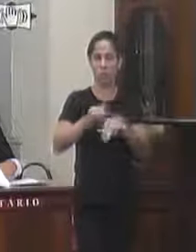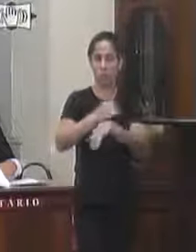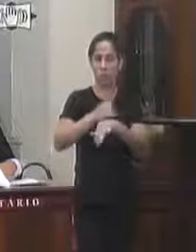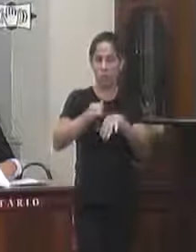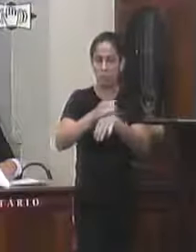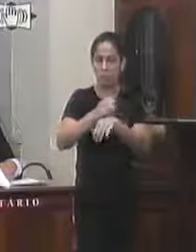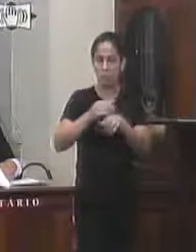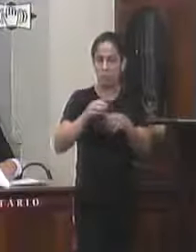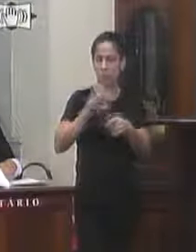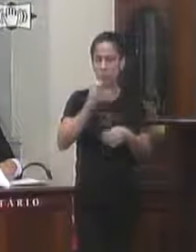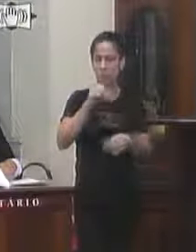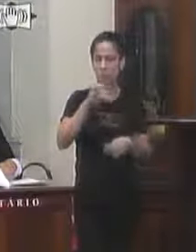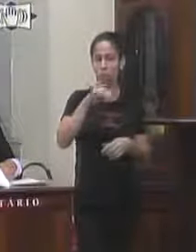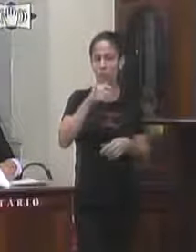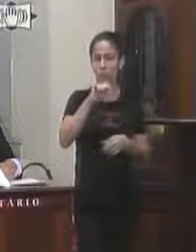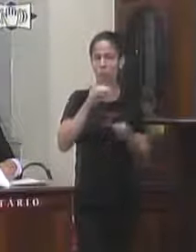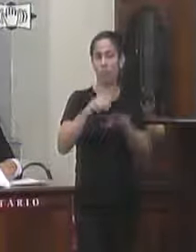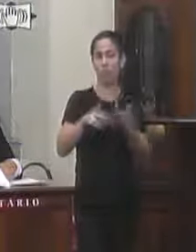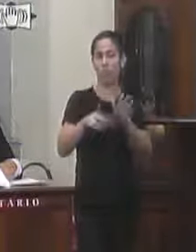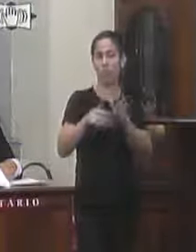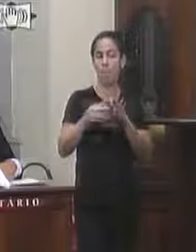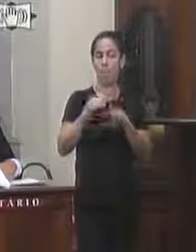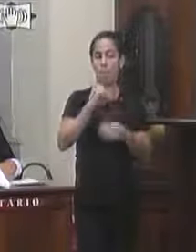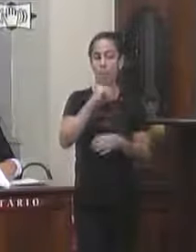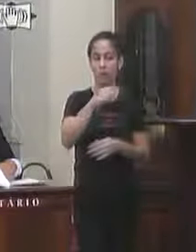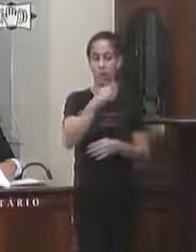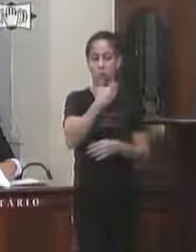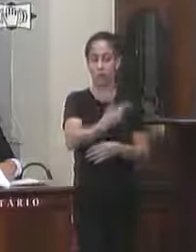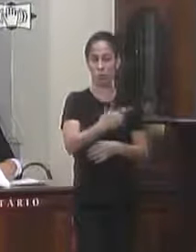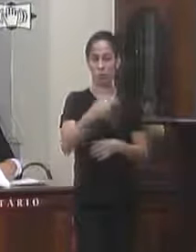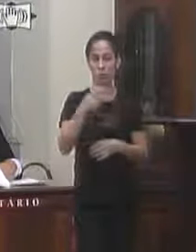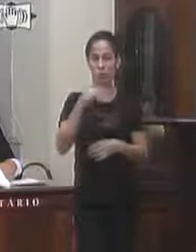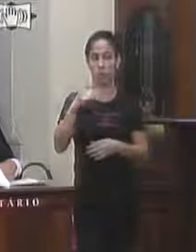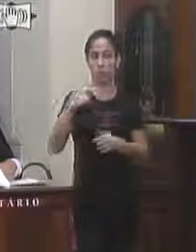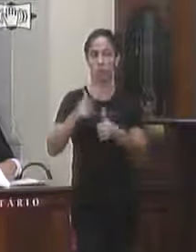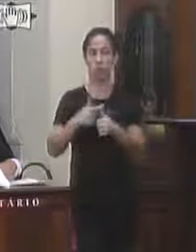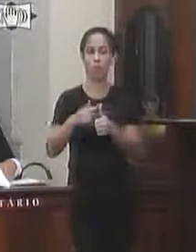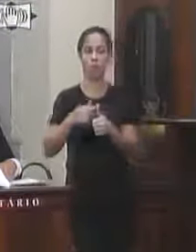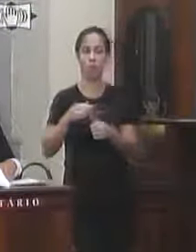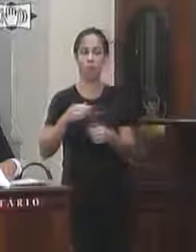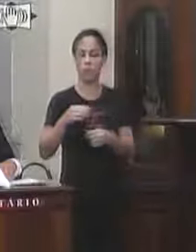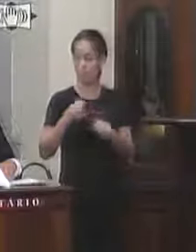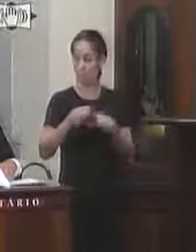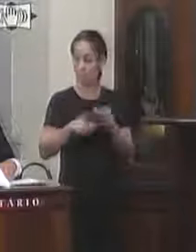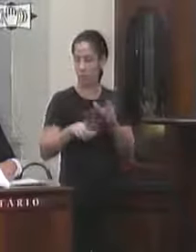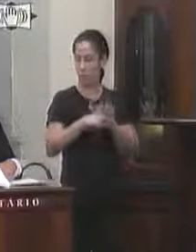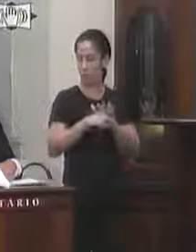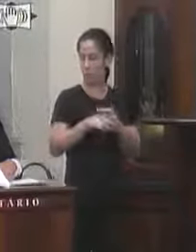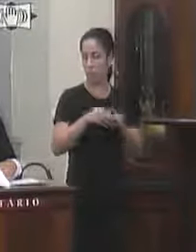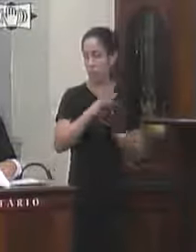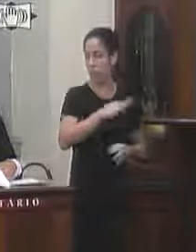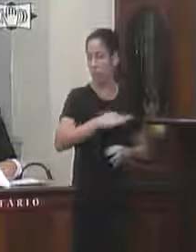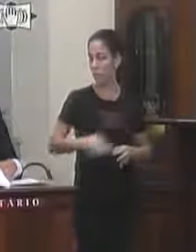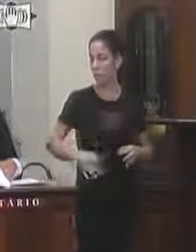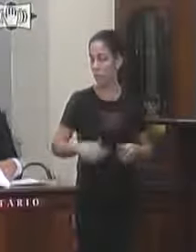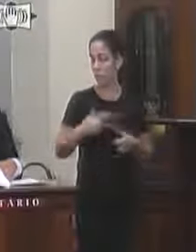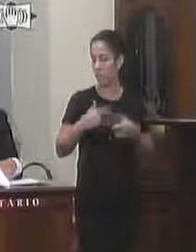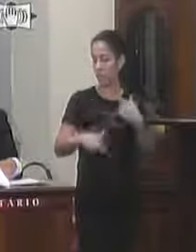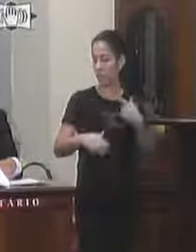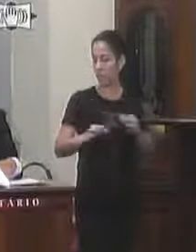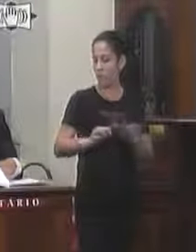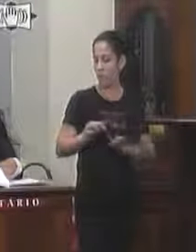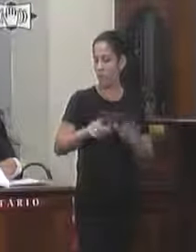constitucional brasileiro a linha do inciso 2 parágrafo 1º artigo 61 da Constituição Federal não veda o legislativo iniciar